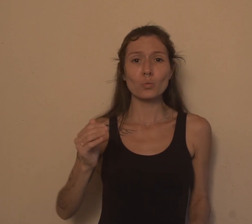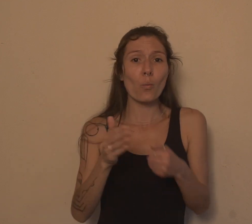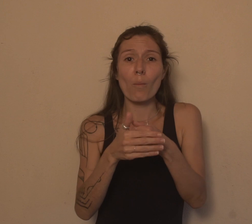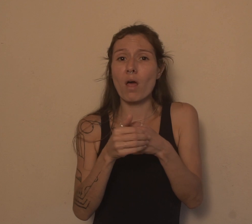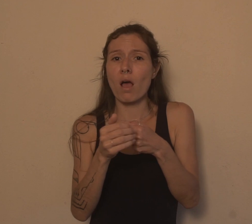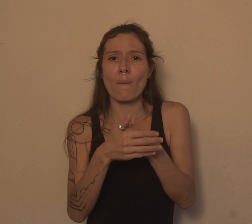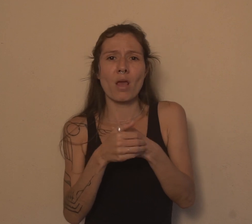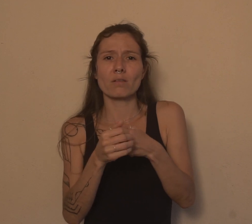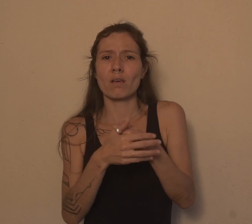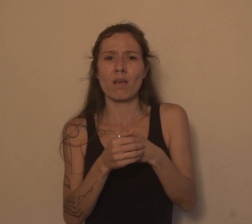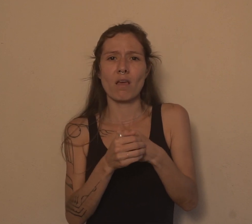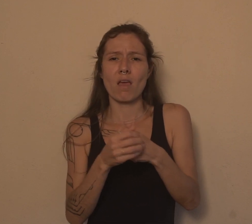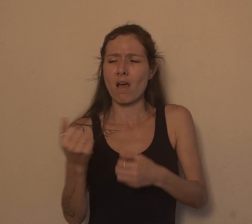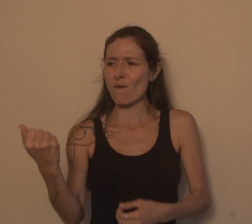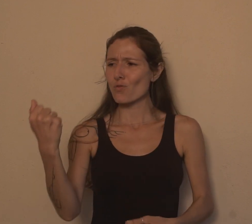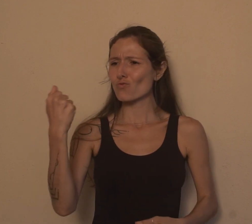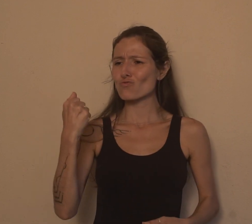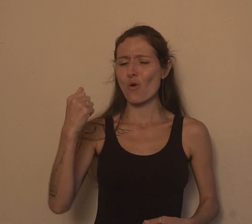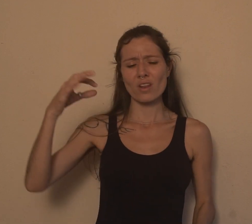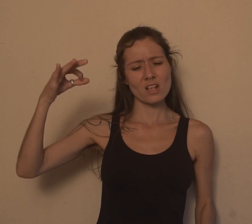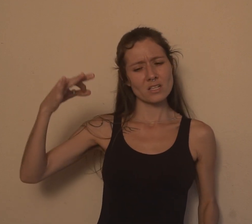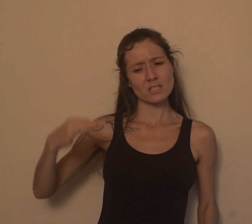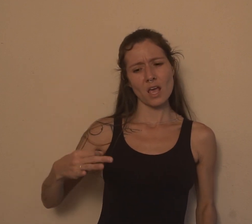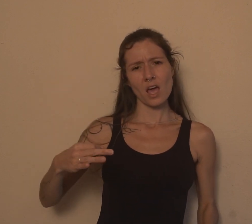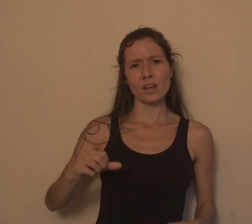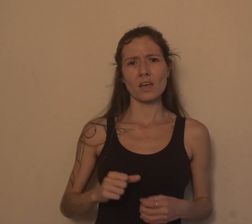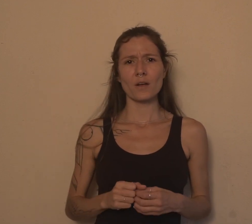comum, porque a vitória é mais certa. E se você não apanha, você não aprende.